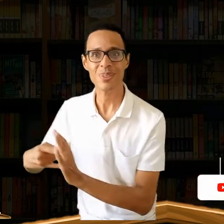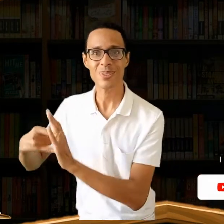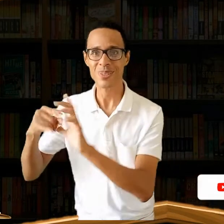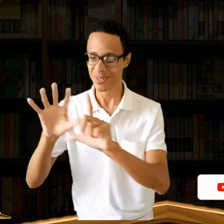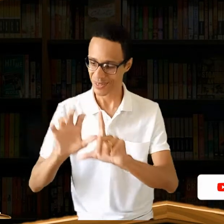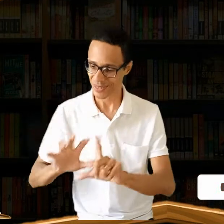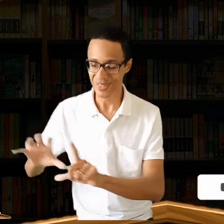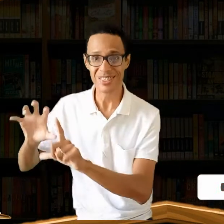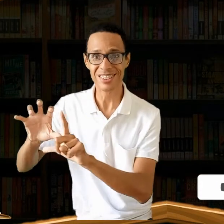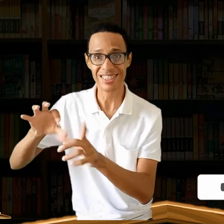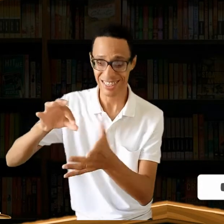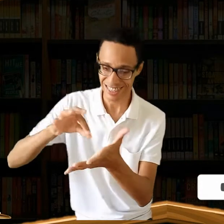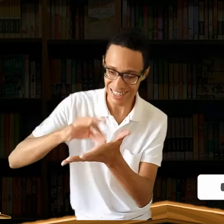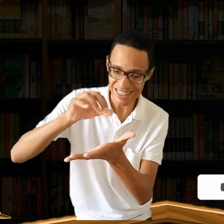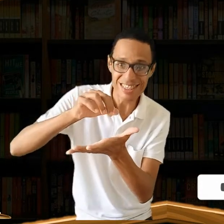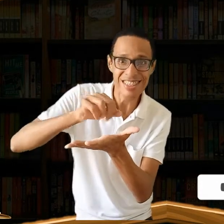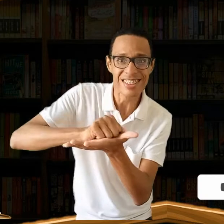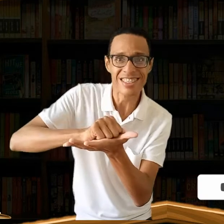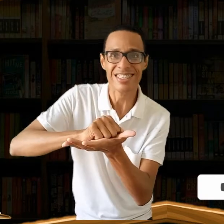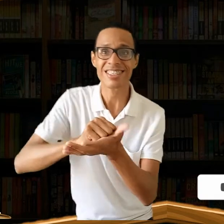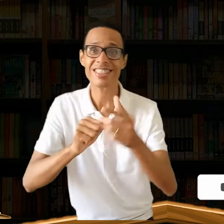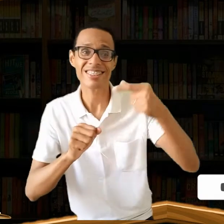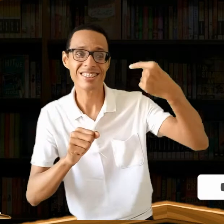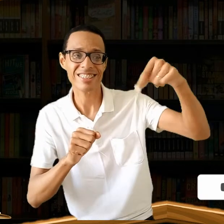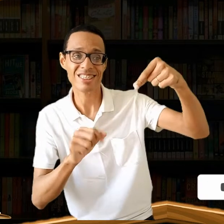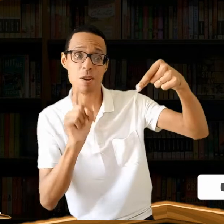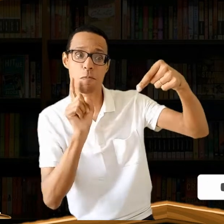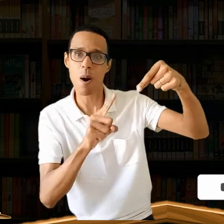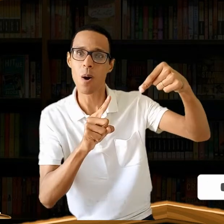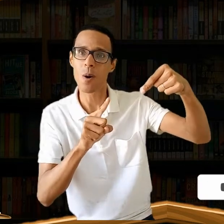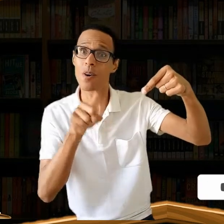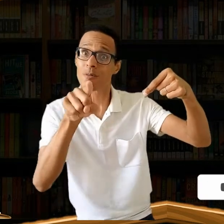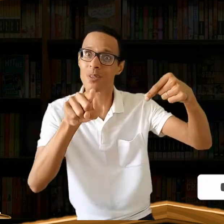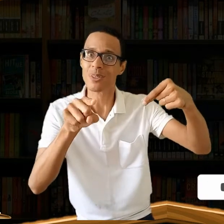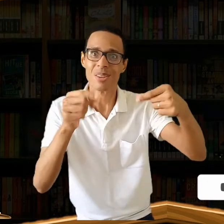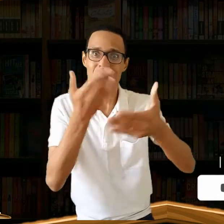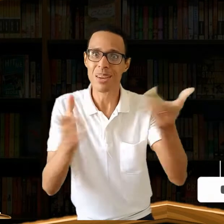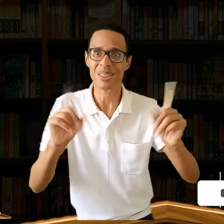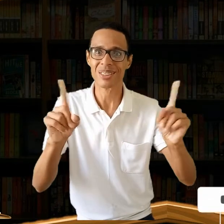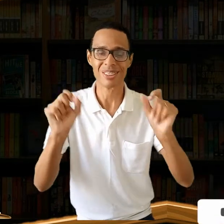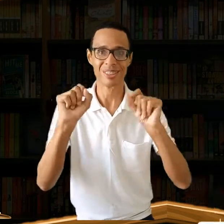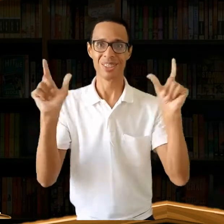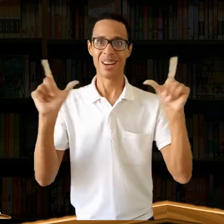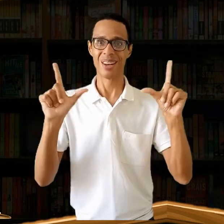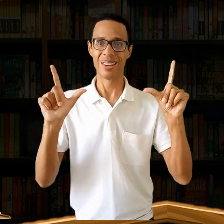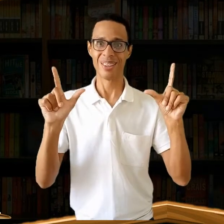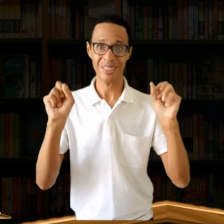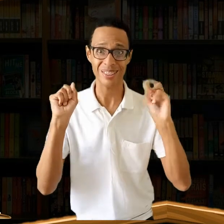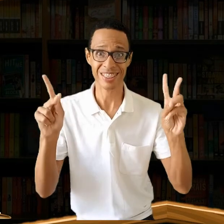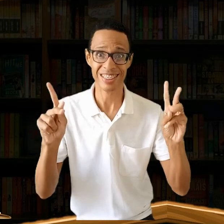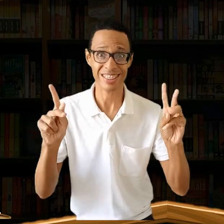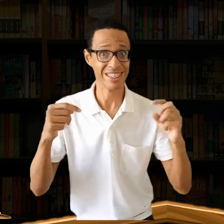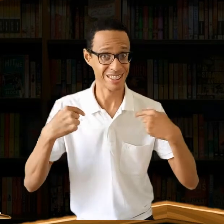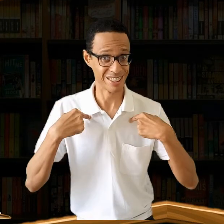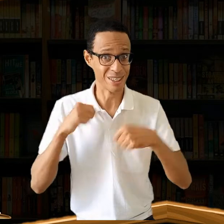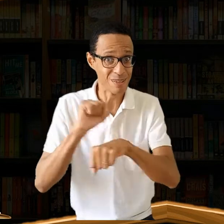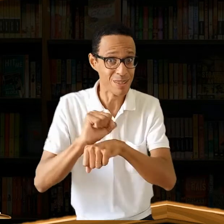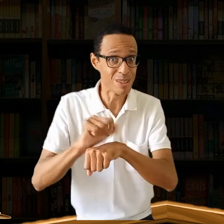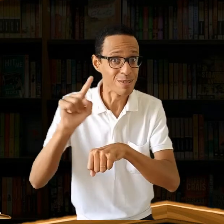QR Code. Inscreva-se e ative o sininho de notificações. Então, espero